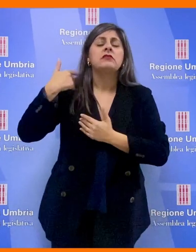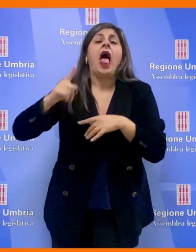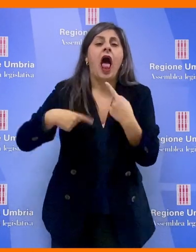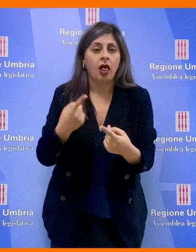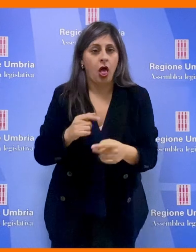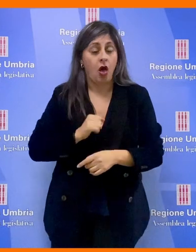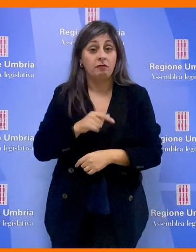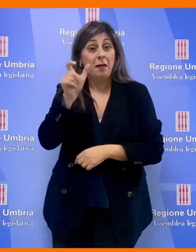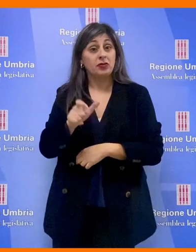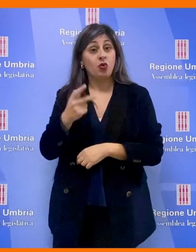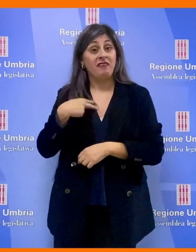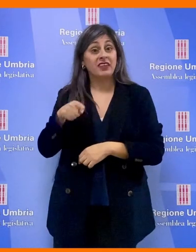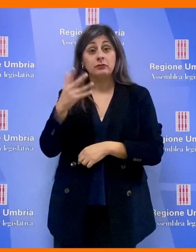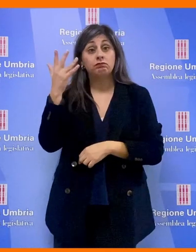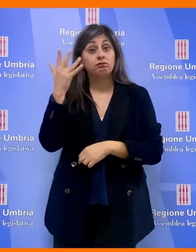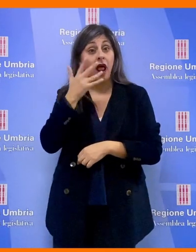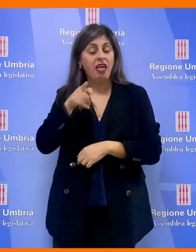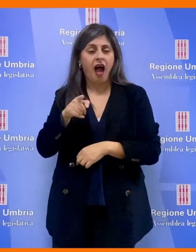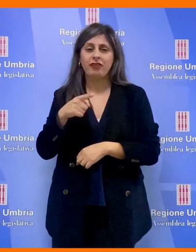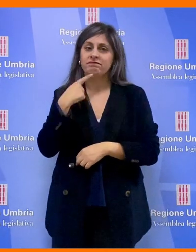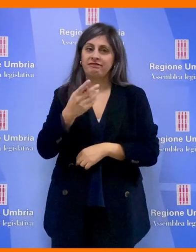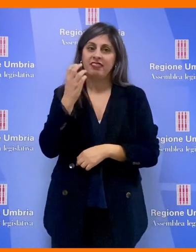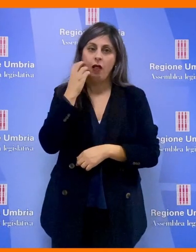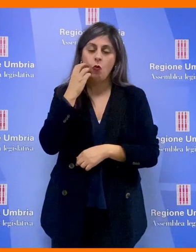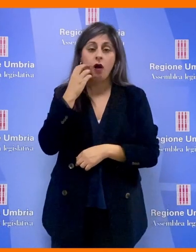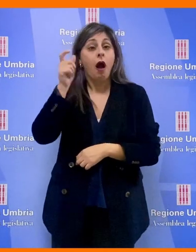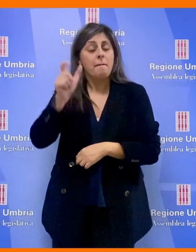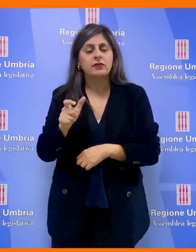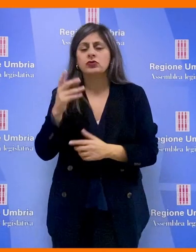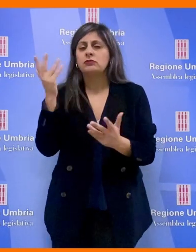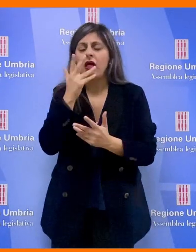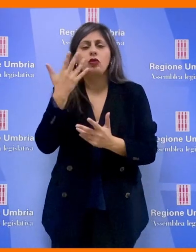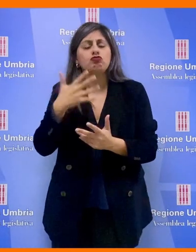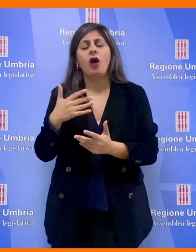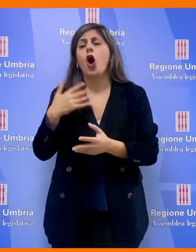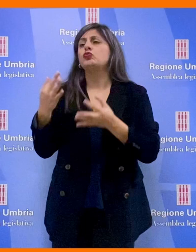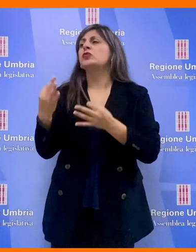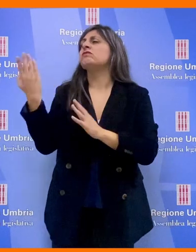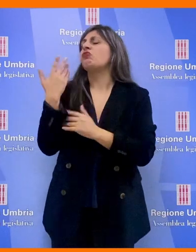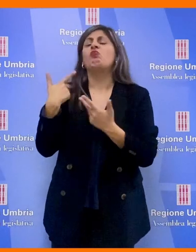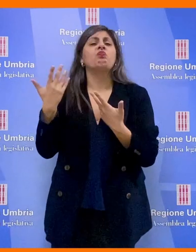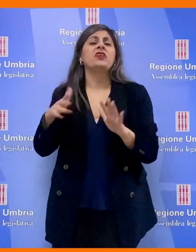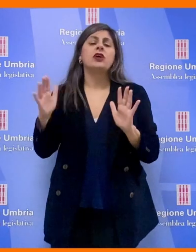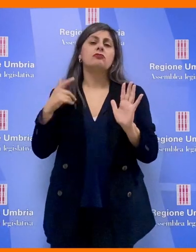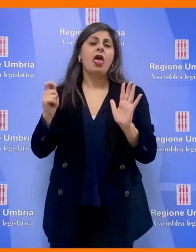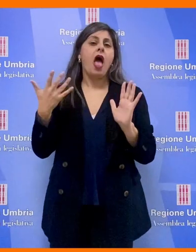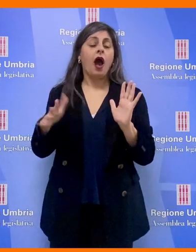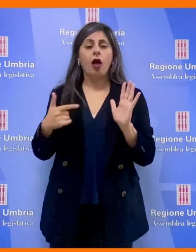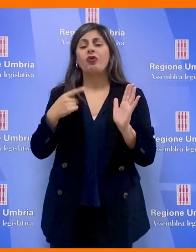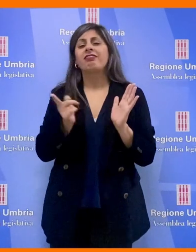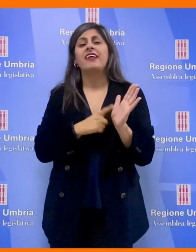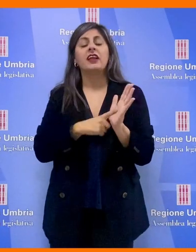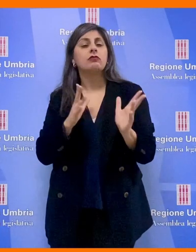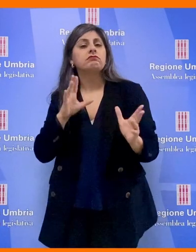Una persona che ha sbagliato nella sua vita, ha sottolineato De Luca, e ha pagato il proprio conto con la giustizia, ha diritto a un